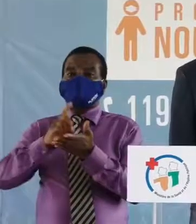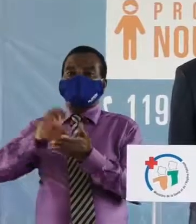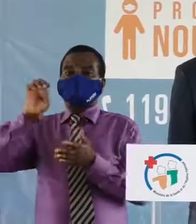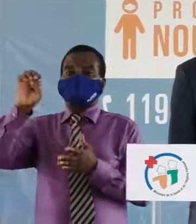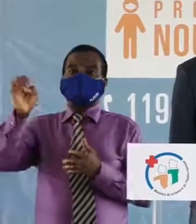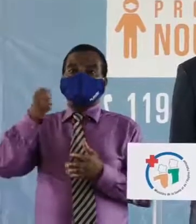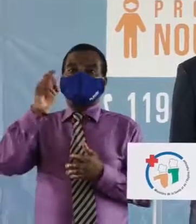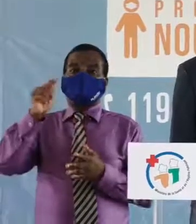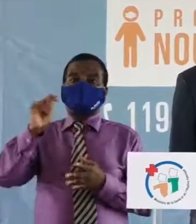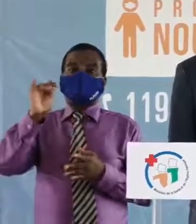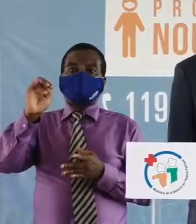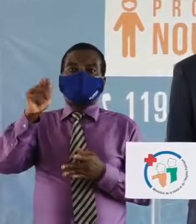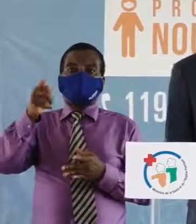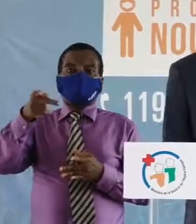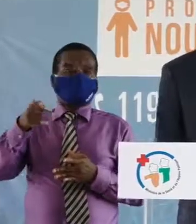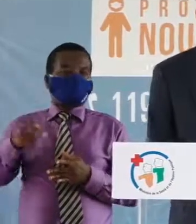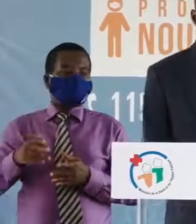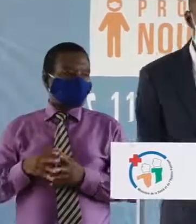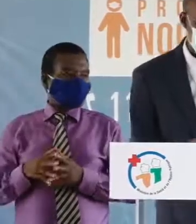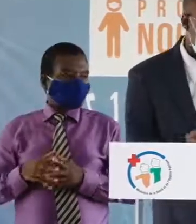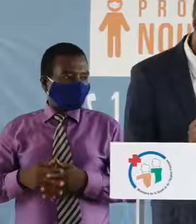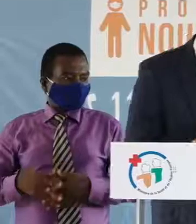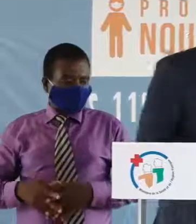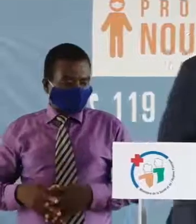Edith Clarisse Ouassi. Docteur Ouassi.